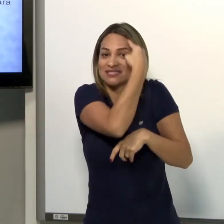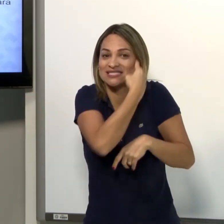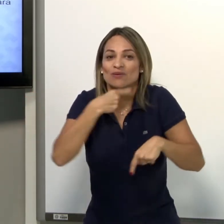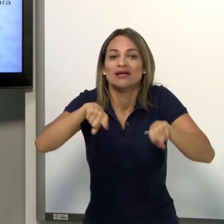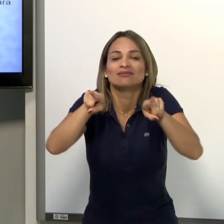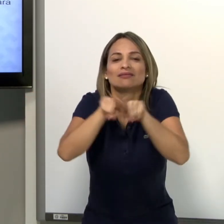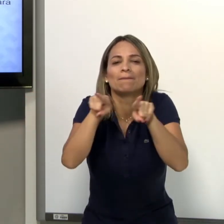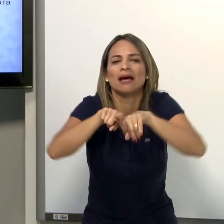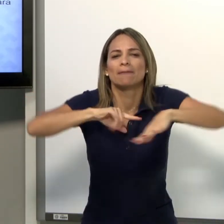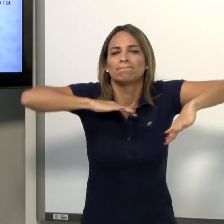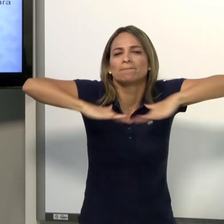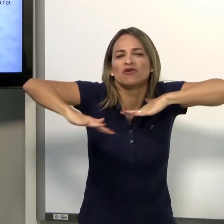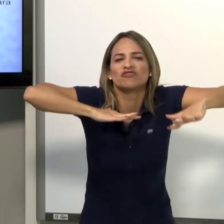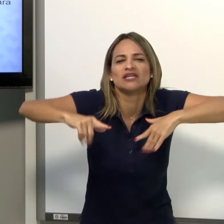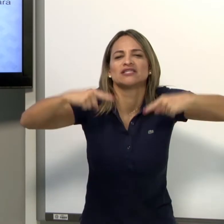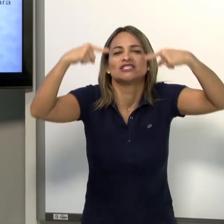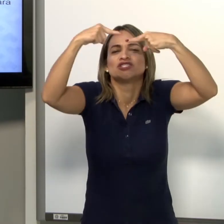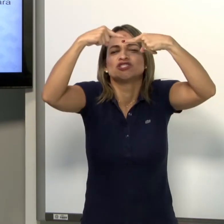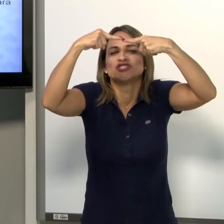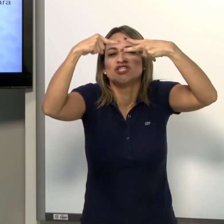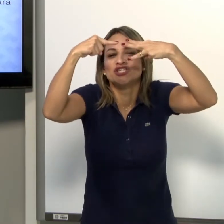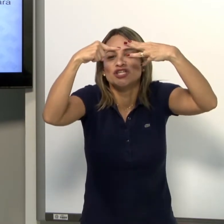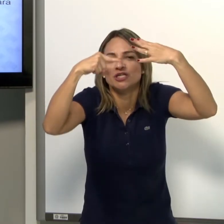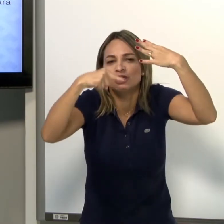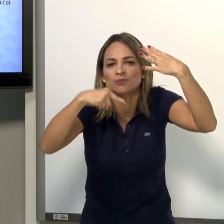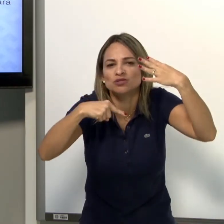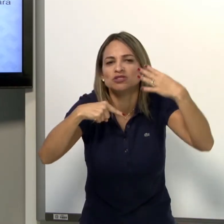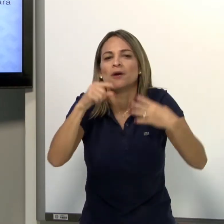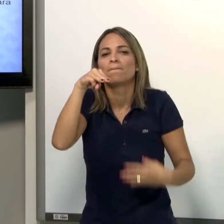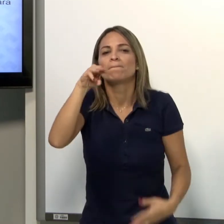também pelo movimento. Há cinco tipos de morfemas.